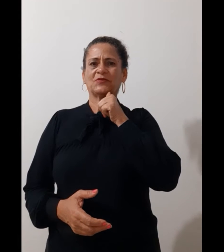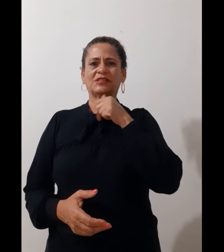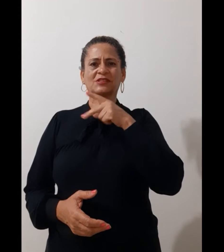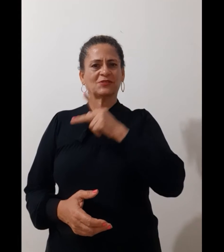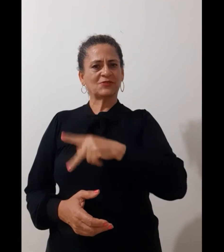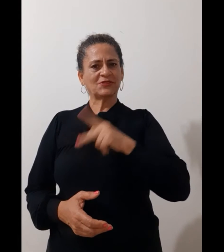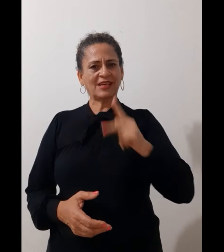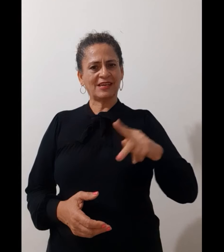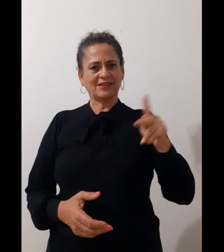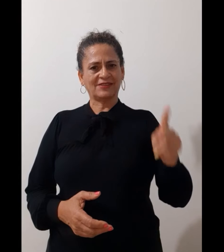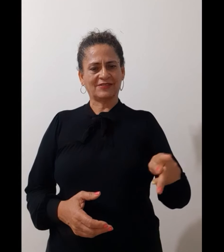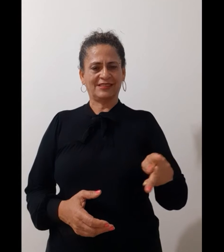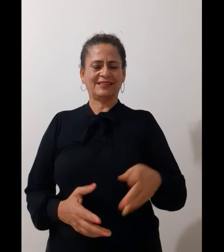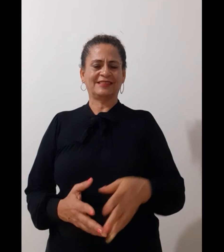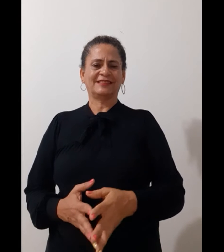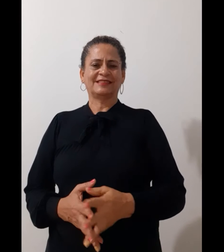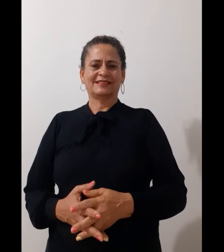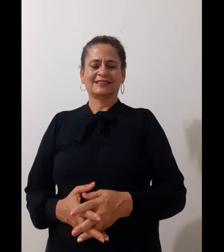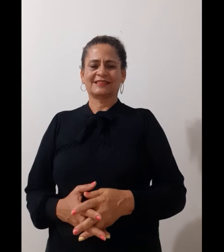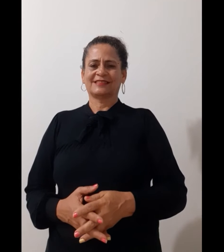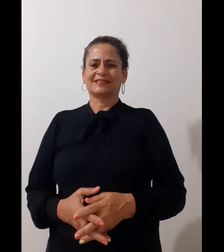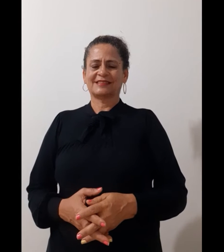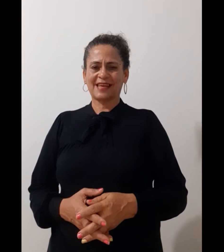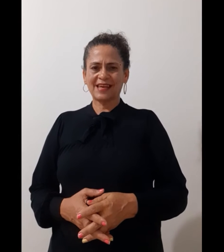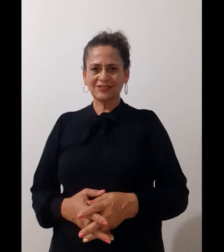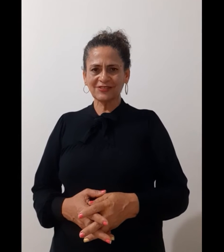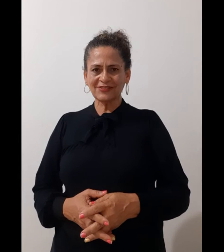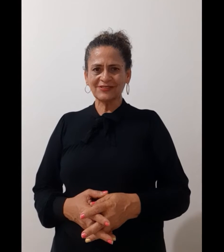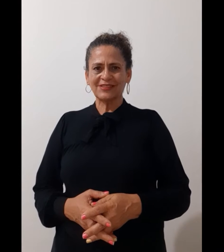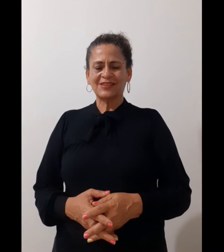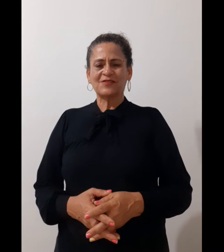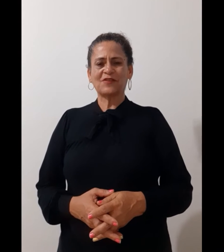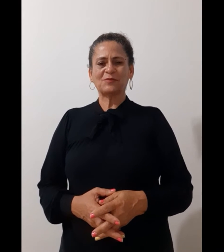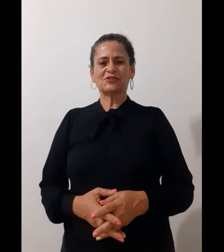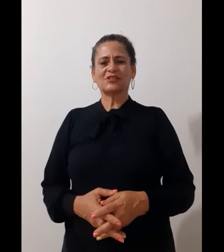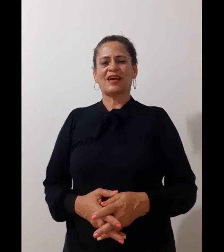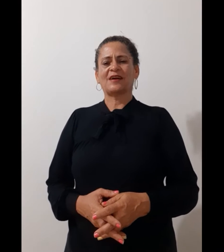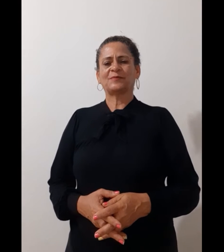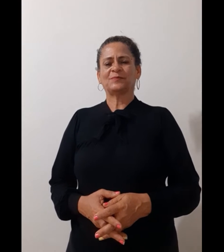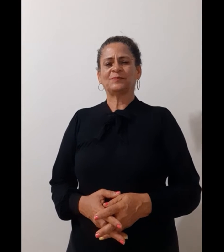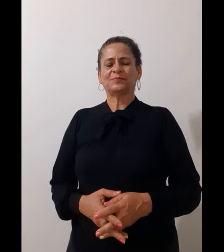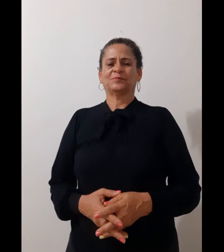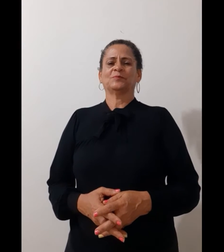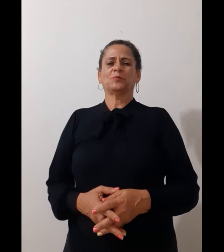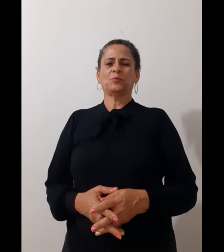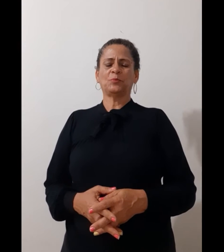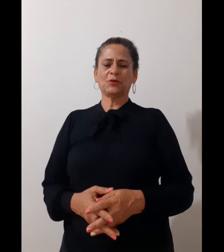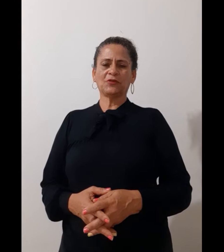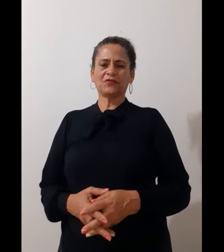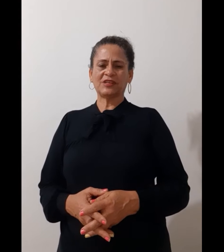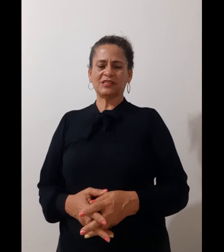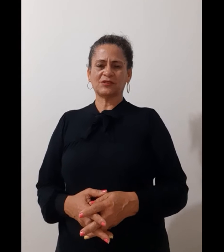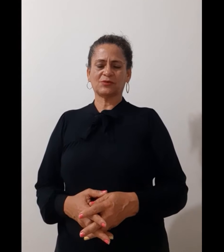Professora, olhe. Certo? Vamos lá. Professor.